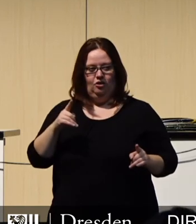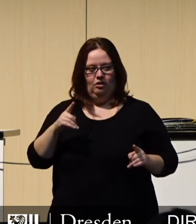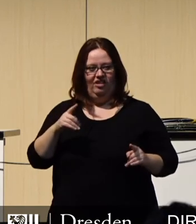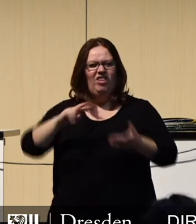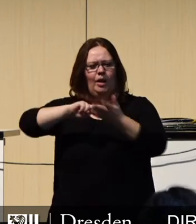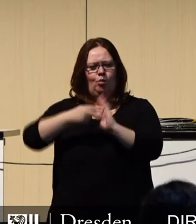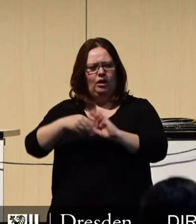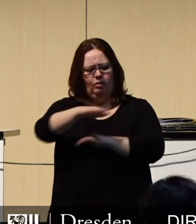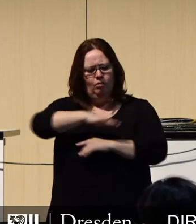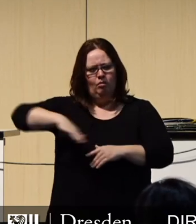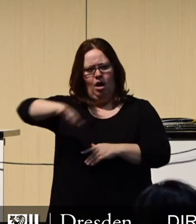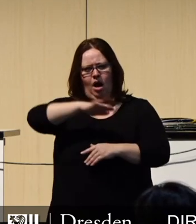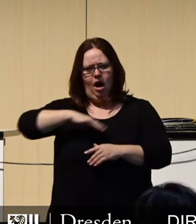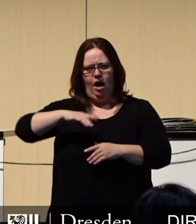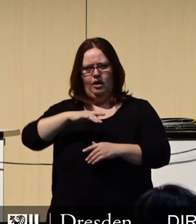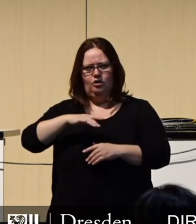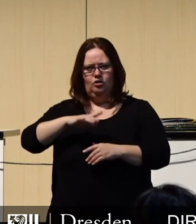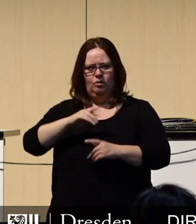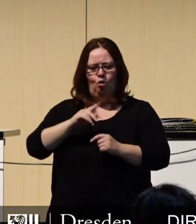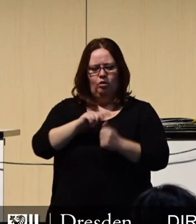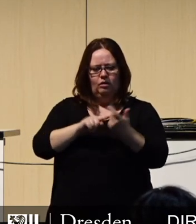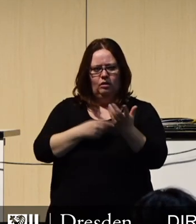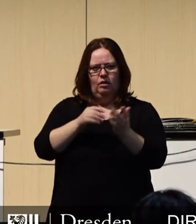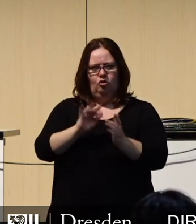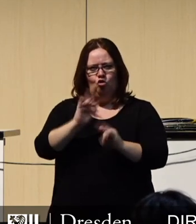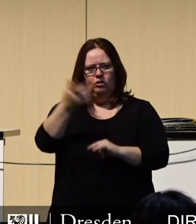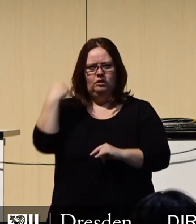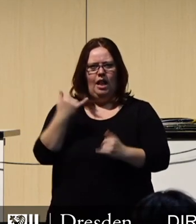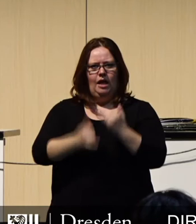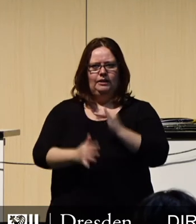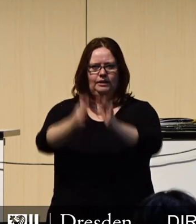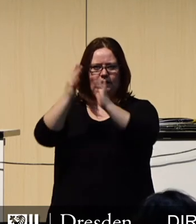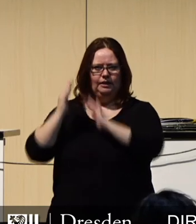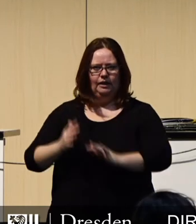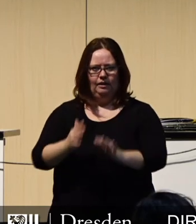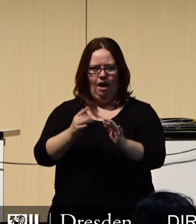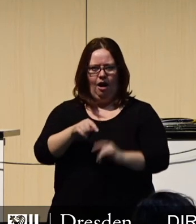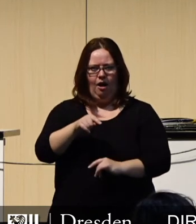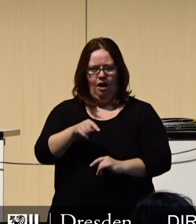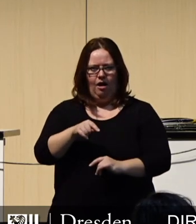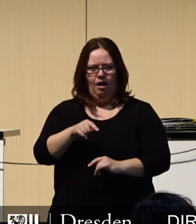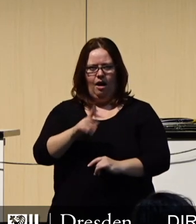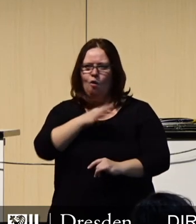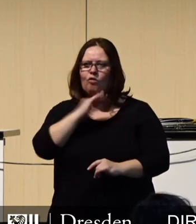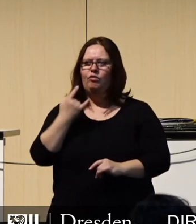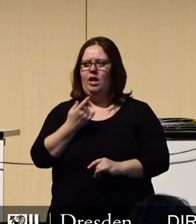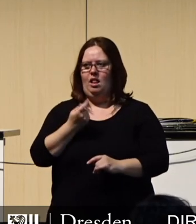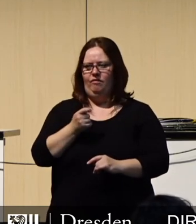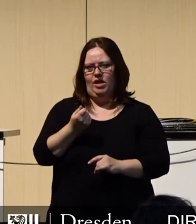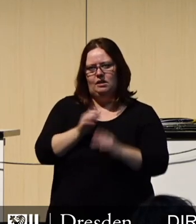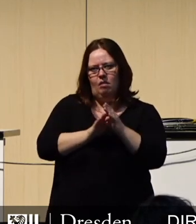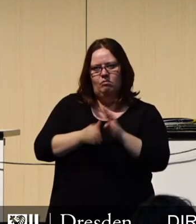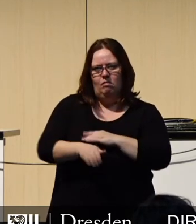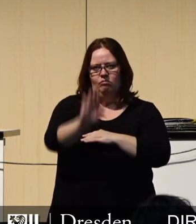die von Rückgängen betroffen sind, haben in den vergangenen zehn Jahren einen erheblichen finanziellen Aufwuchs